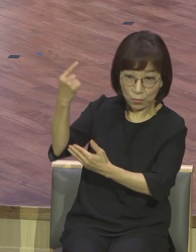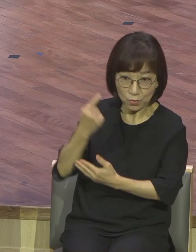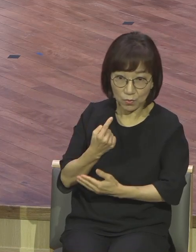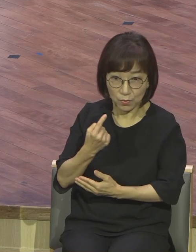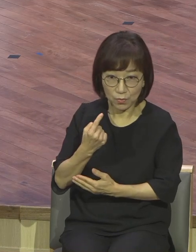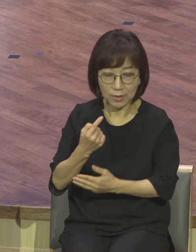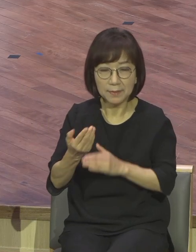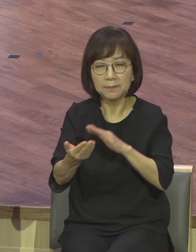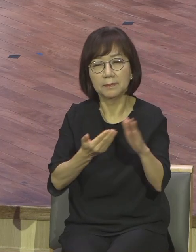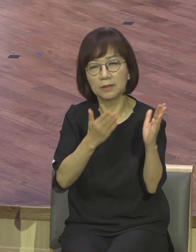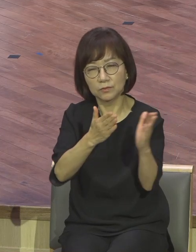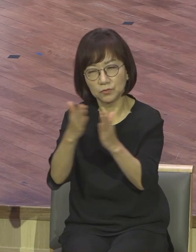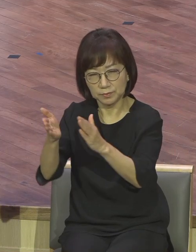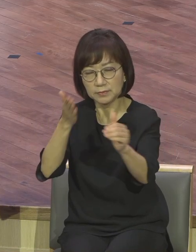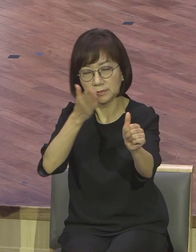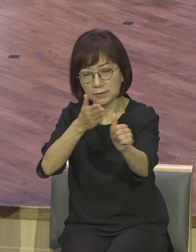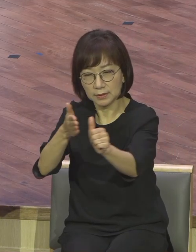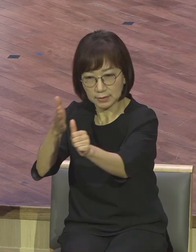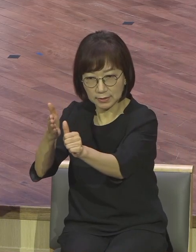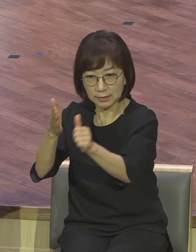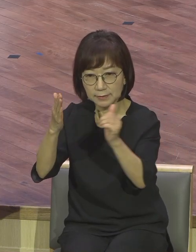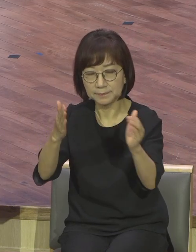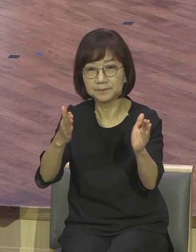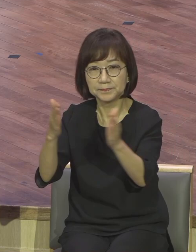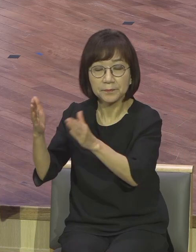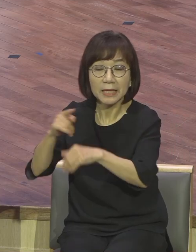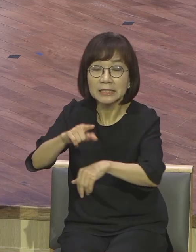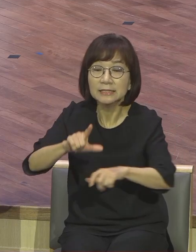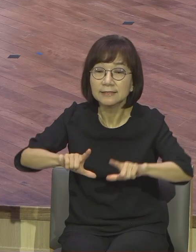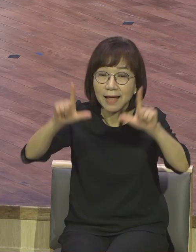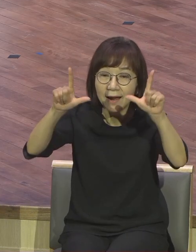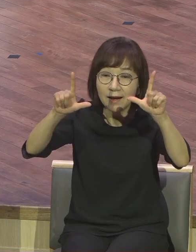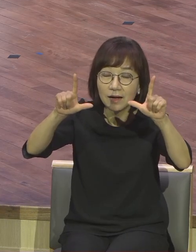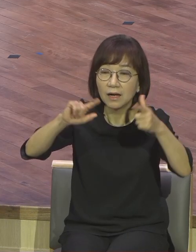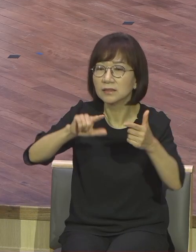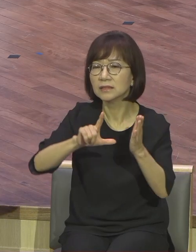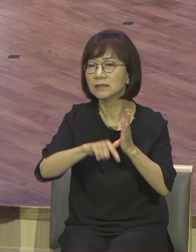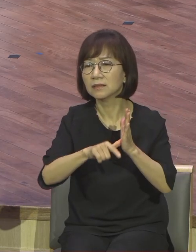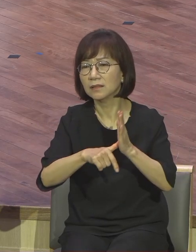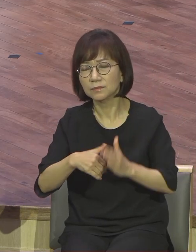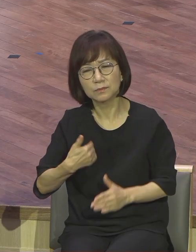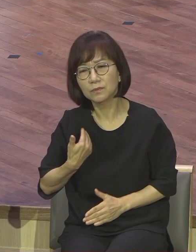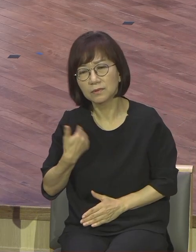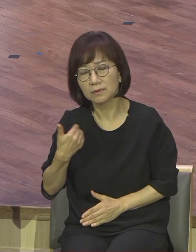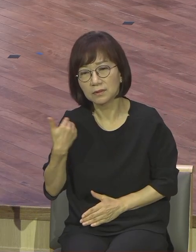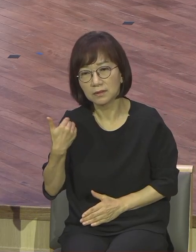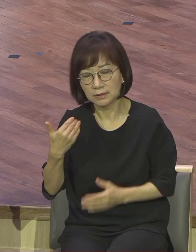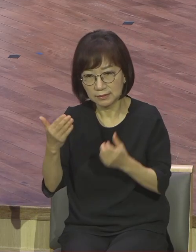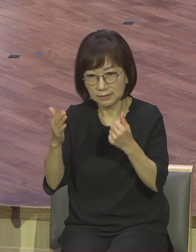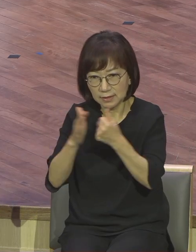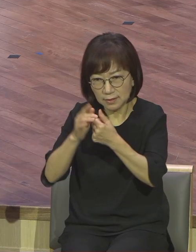법무부 법무부 13절을 보면 그날과 그때를 알지 못하니 깨어있어라